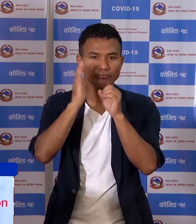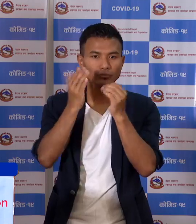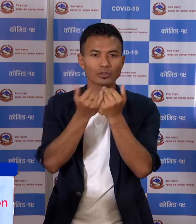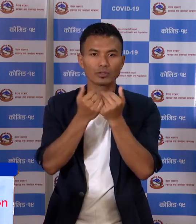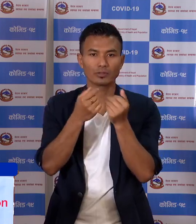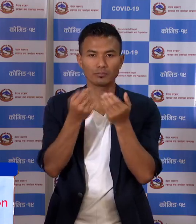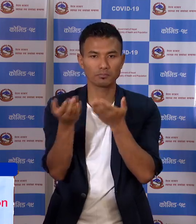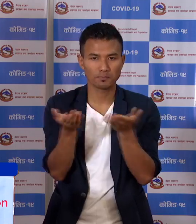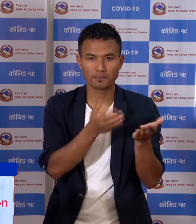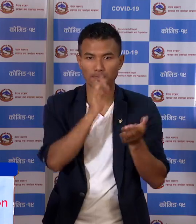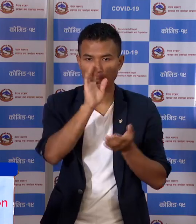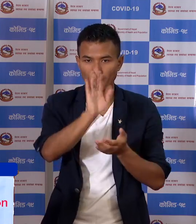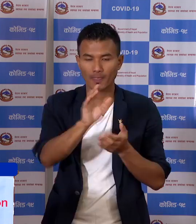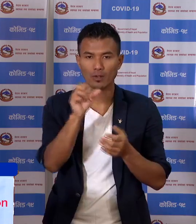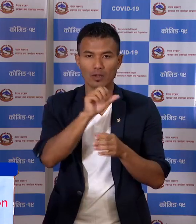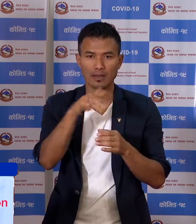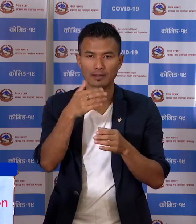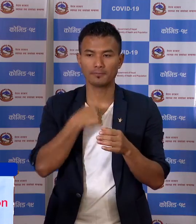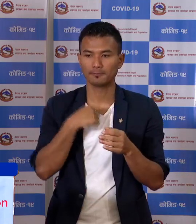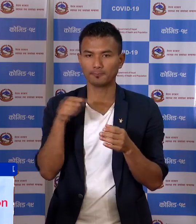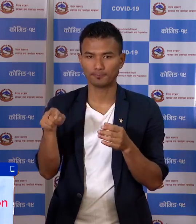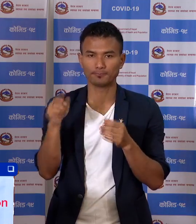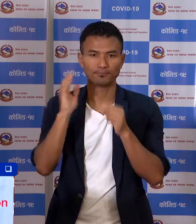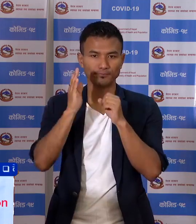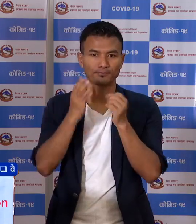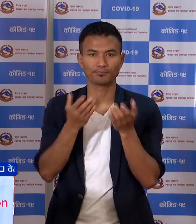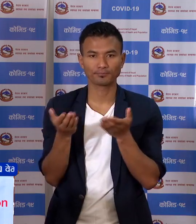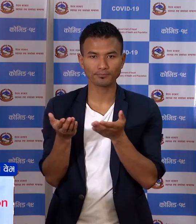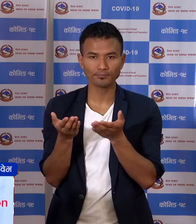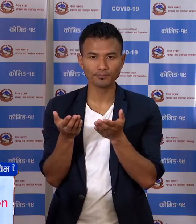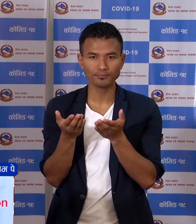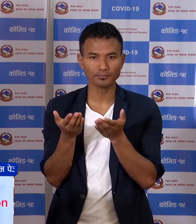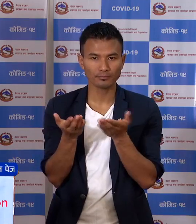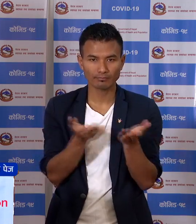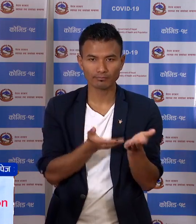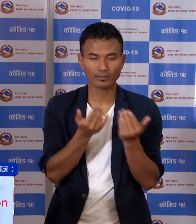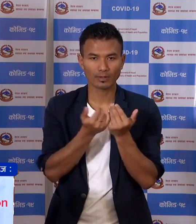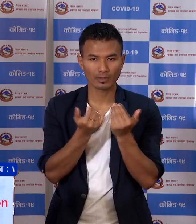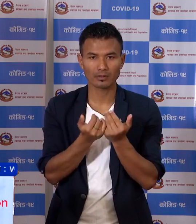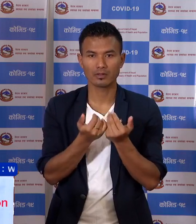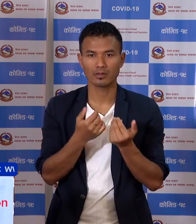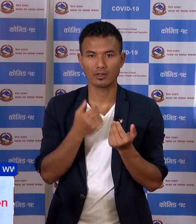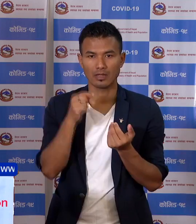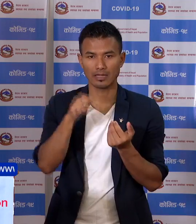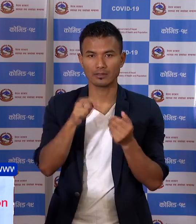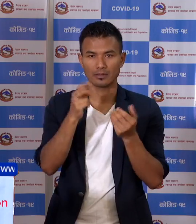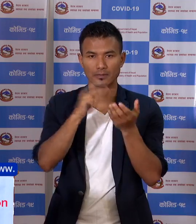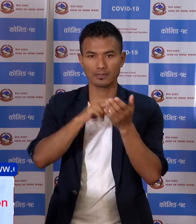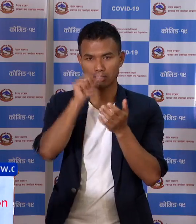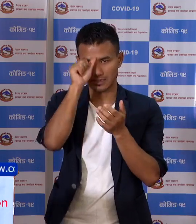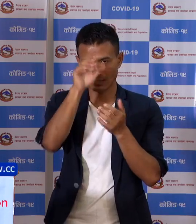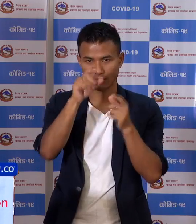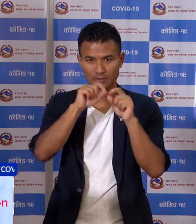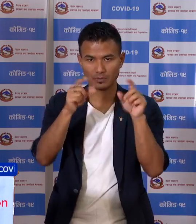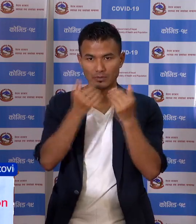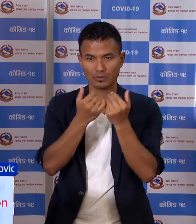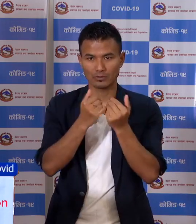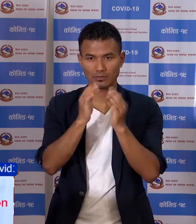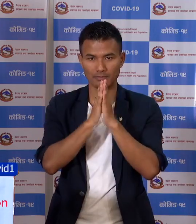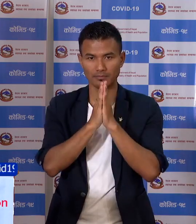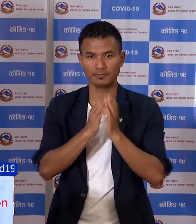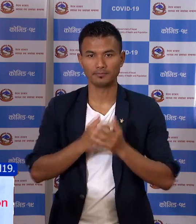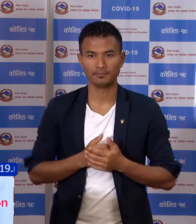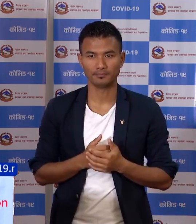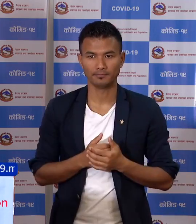निम्टाय काशाँ वालाय मा यहां निम्टाय हुँँदै आजका अपडेट मा यह यह आनते काश्यों